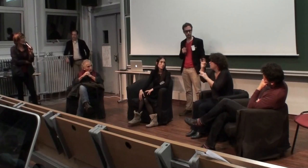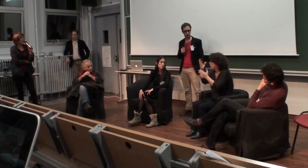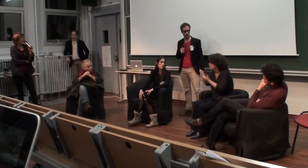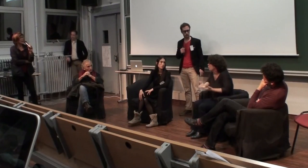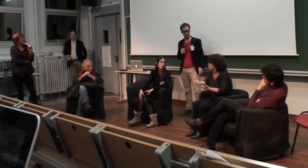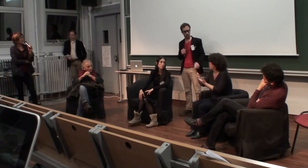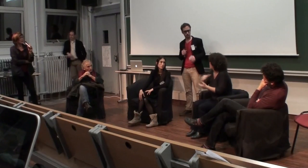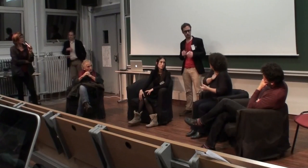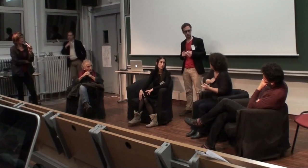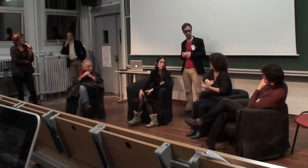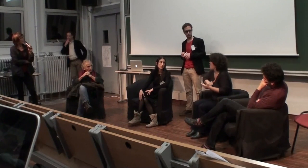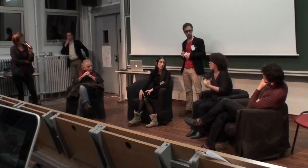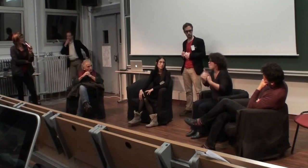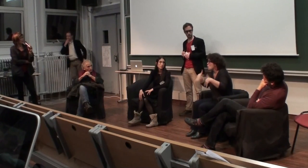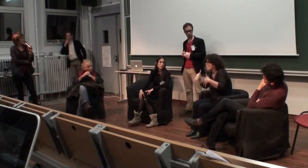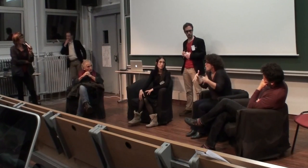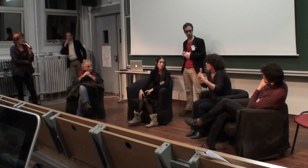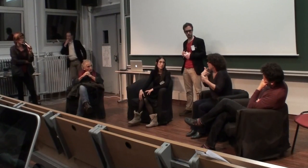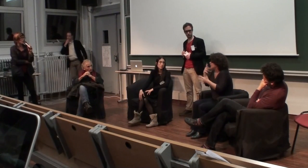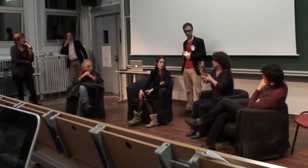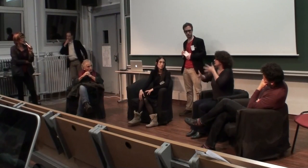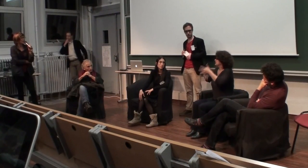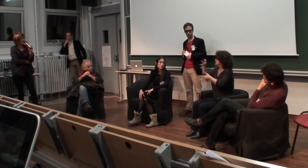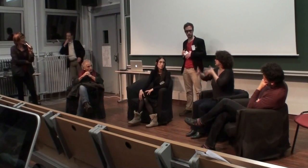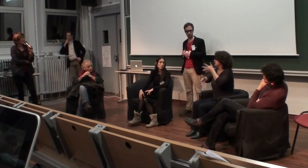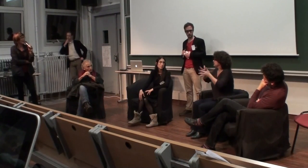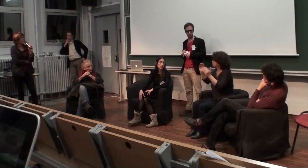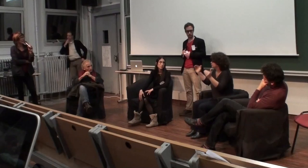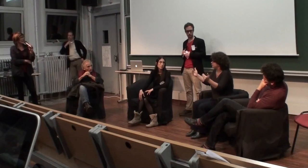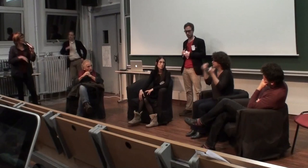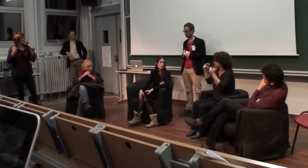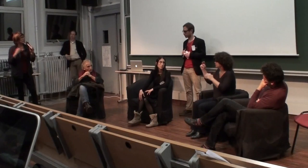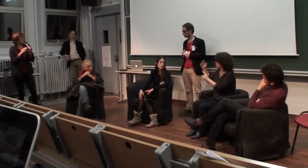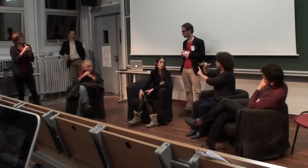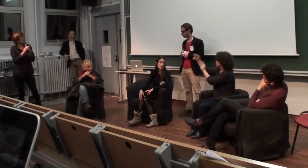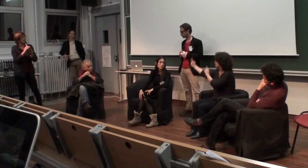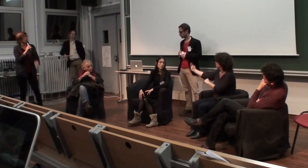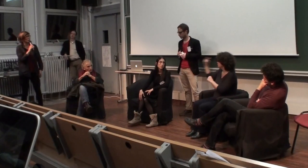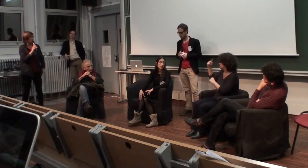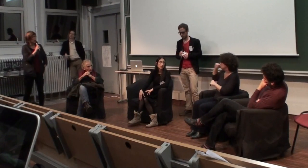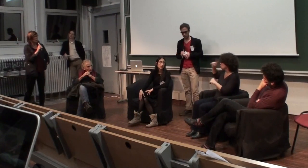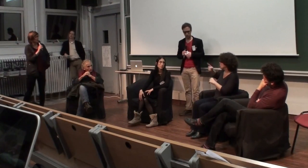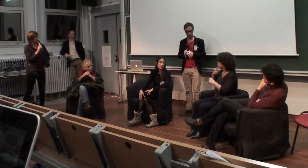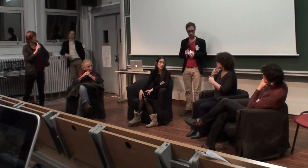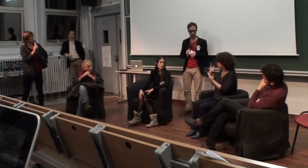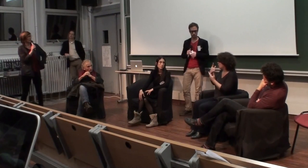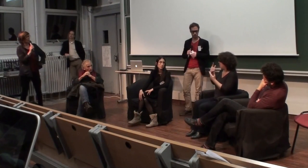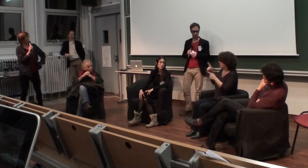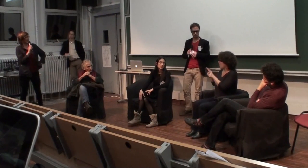et ce grève de la faim, c'était vraiment lié à une situation très, très difficile au niveau de la longue signe, avec un regard